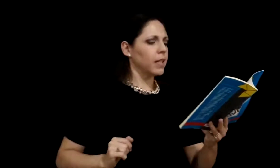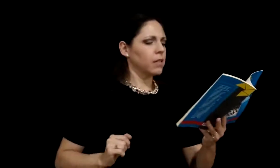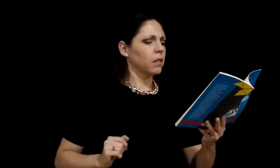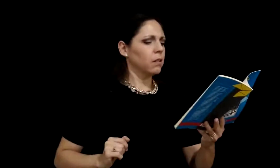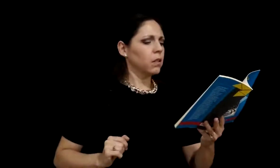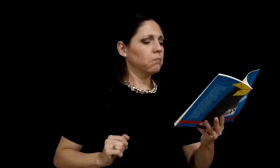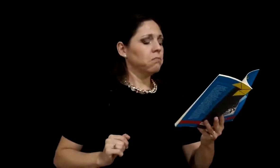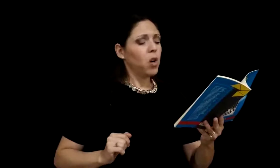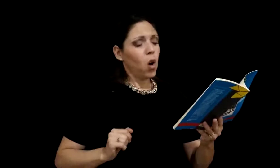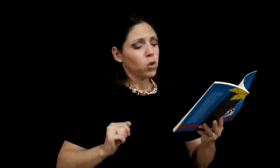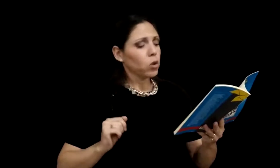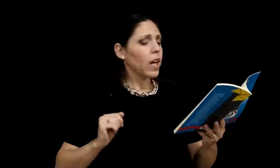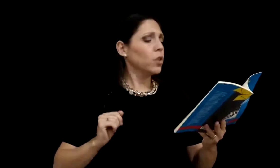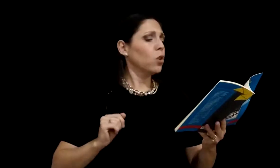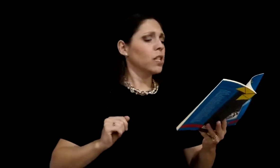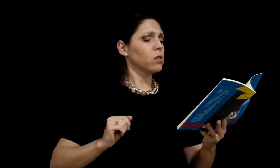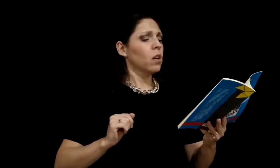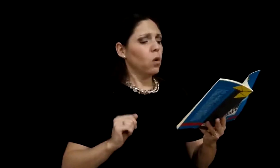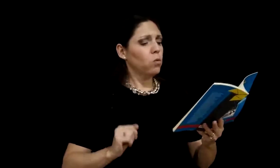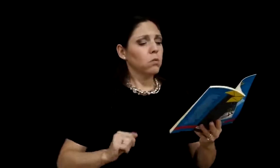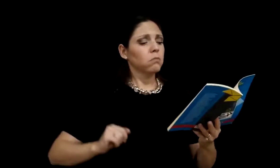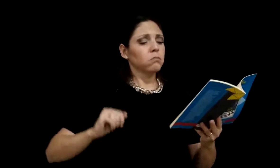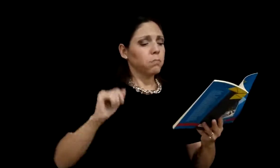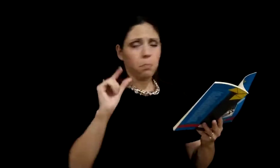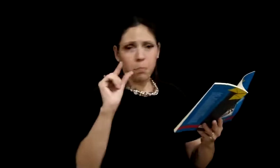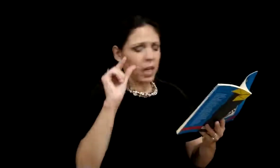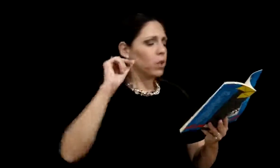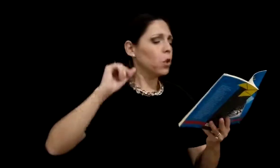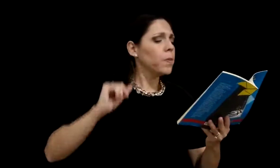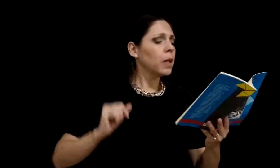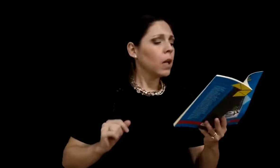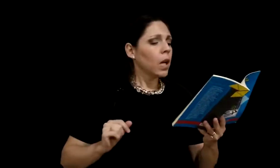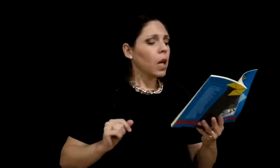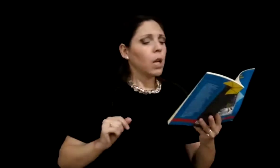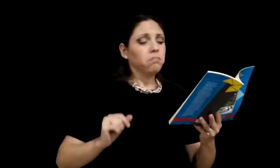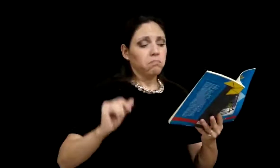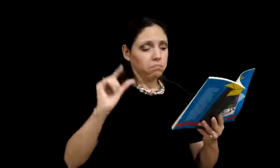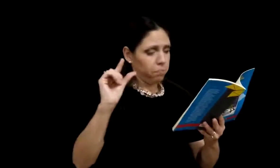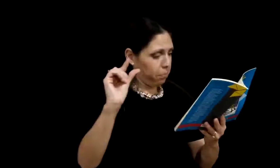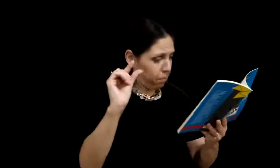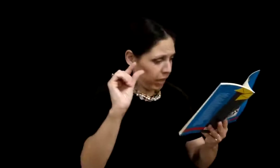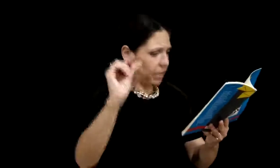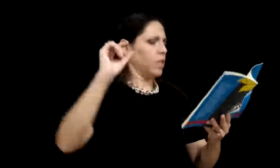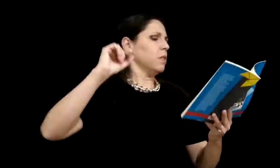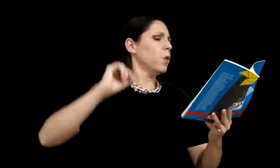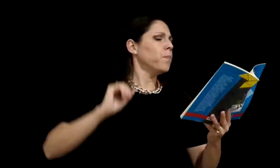regresen, otorgándoles un pequeño, pequeñísimo,